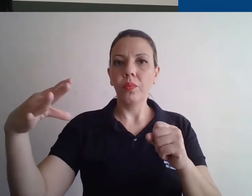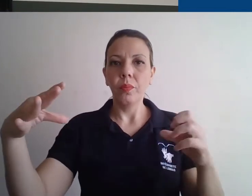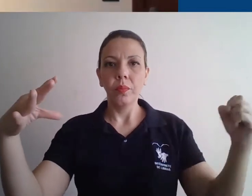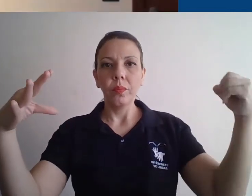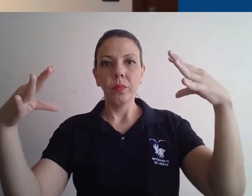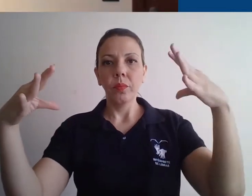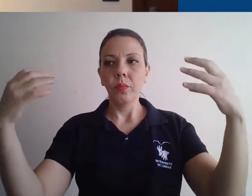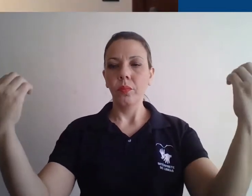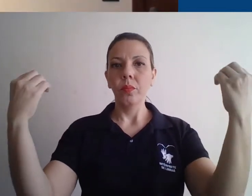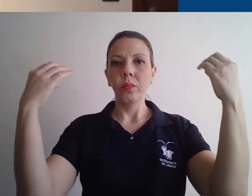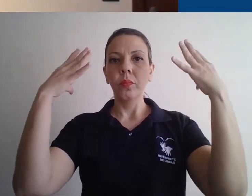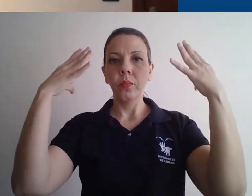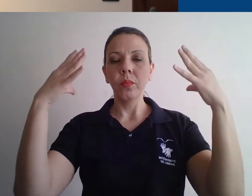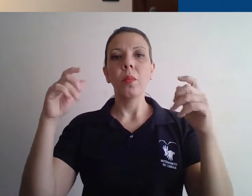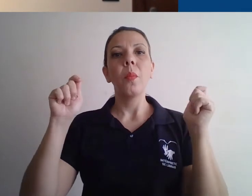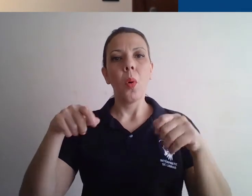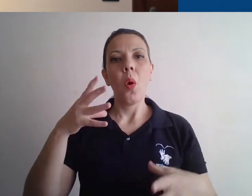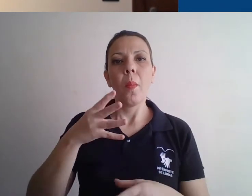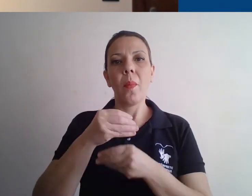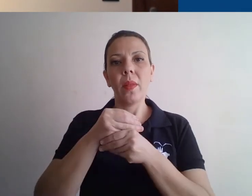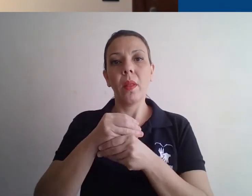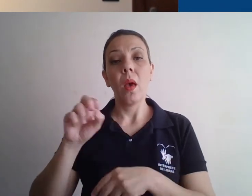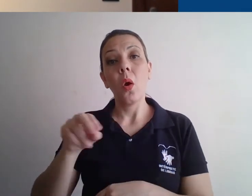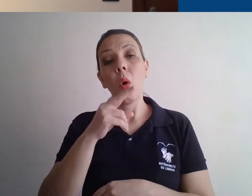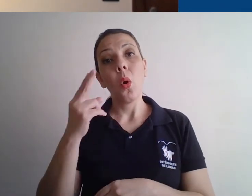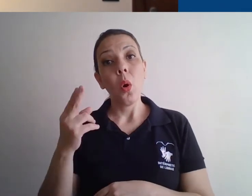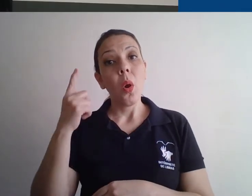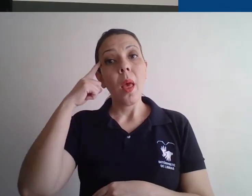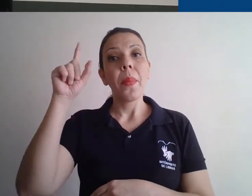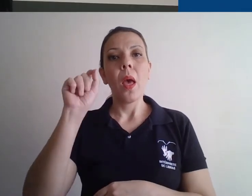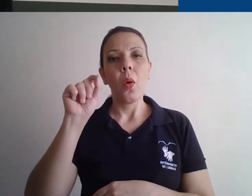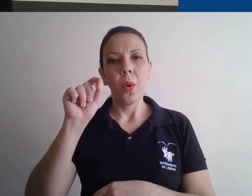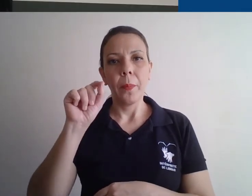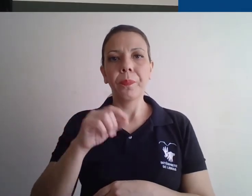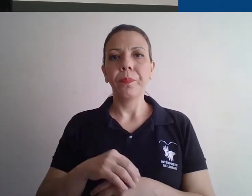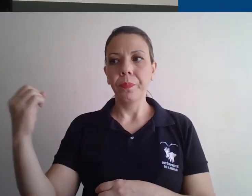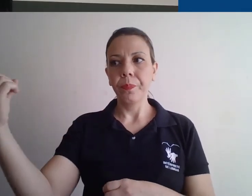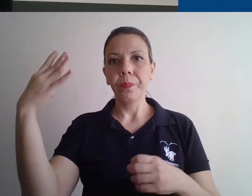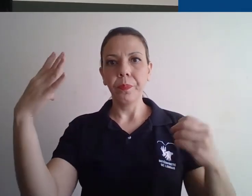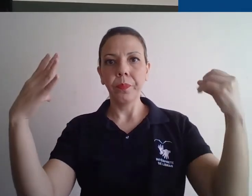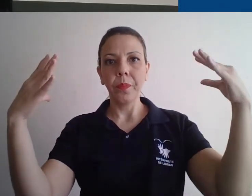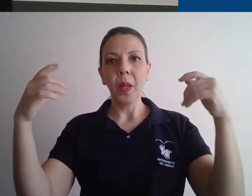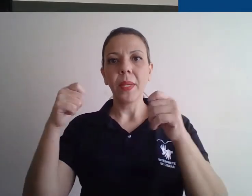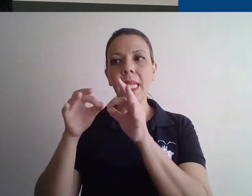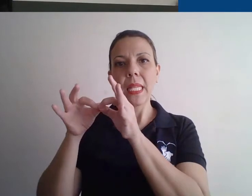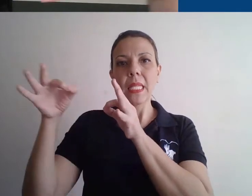para iluminar o seu rosto, para auxiliar essa iluminação da melhor forma possível. E também, lembrar da luz estar assim, numa